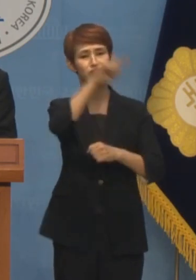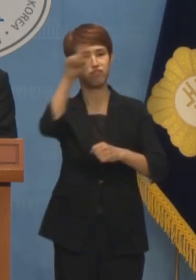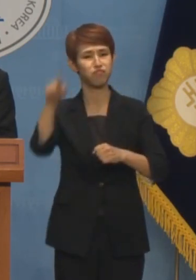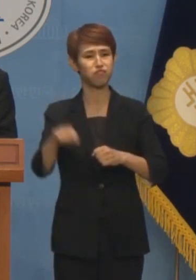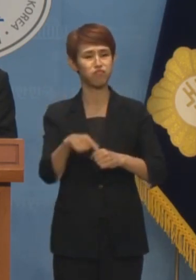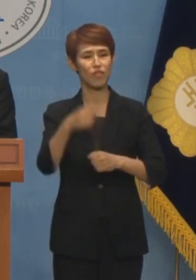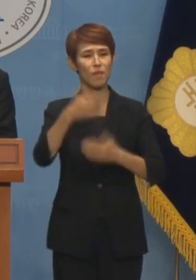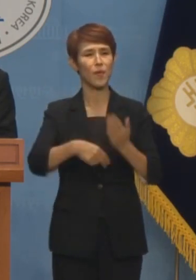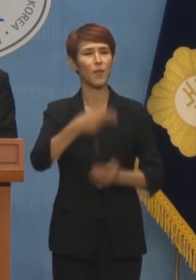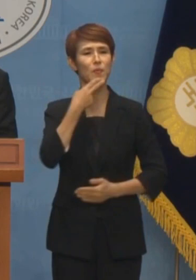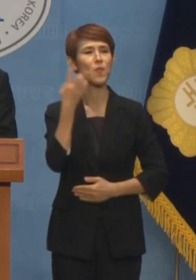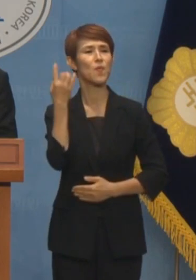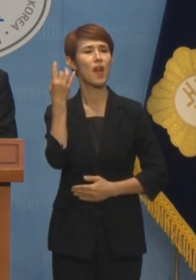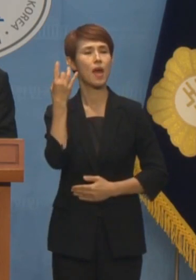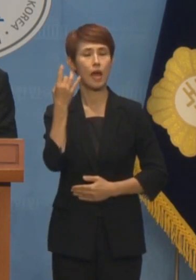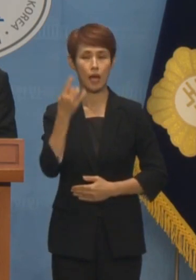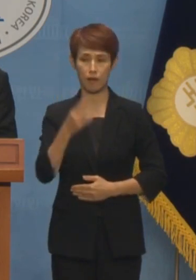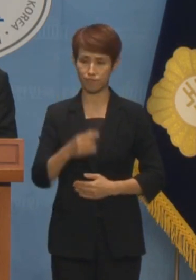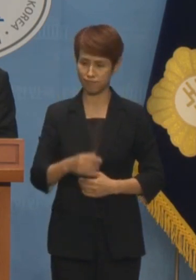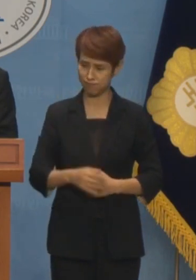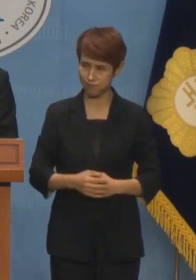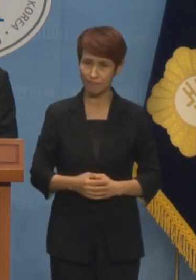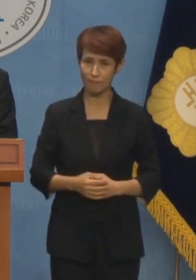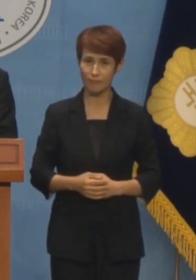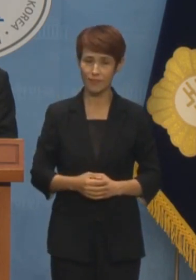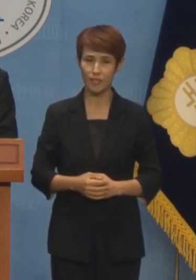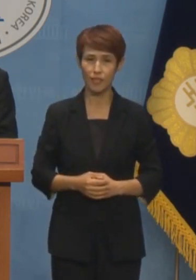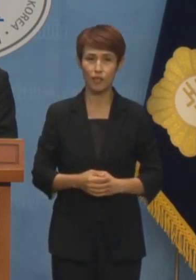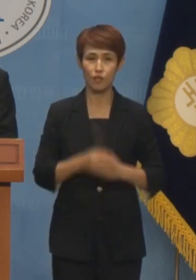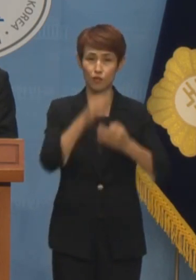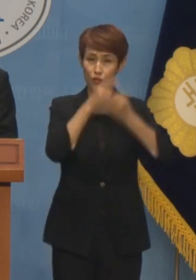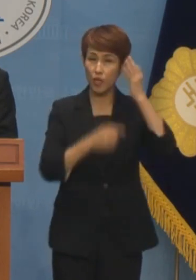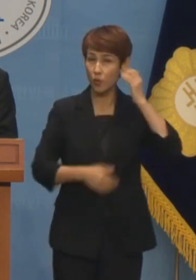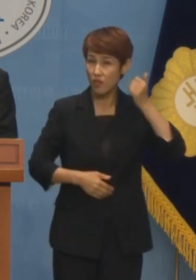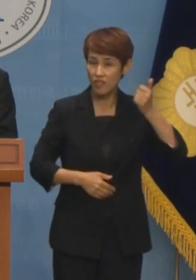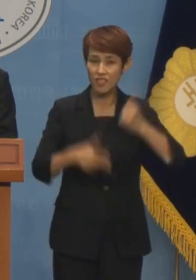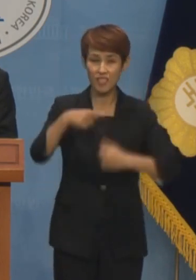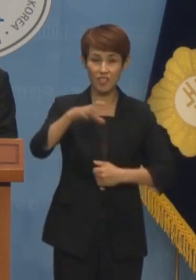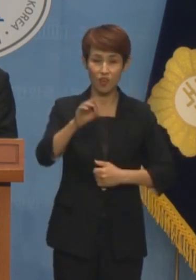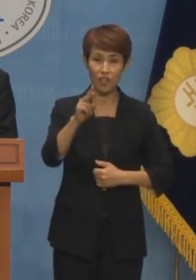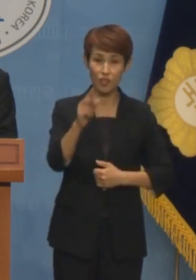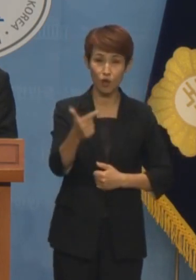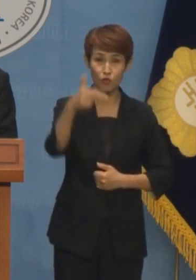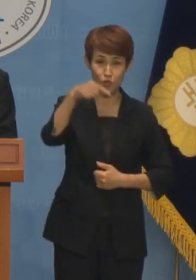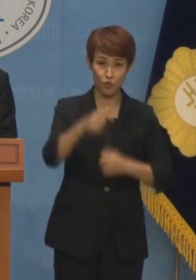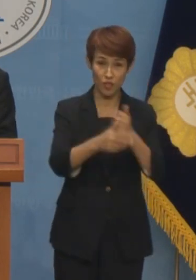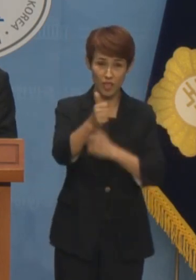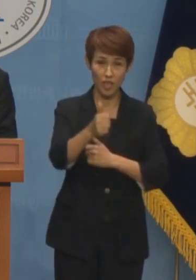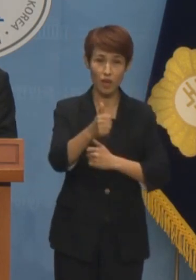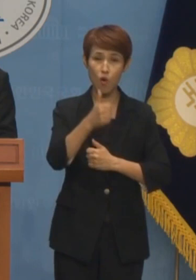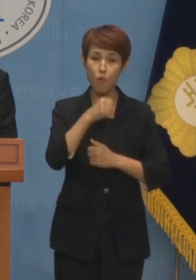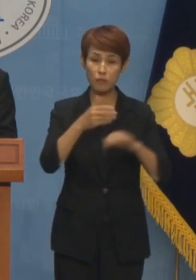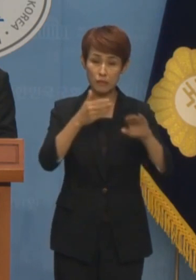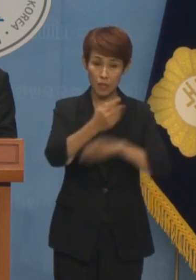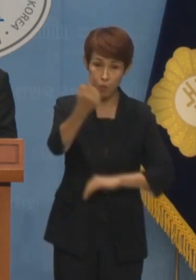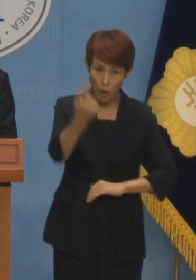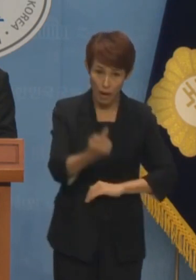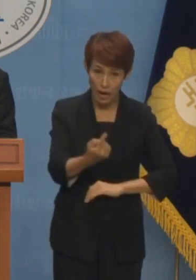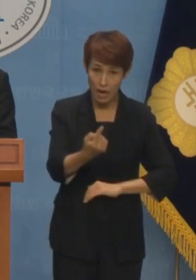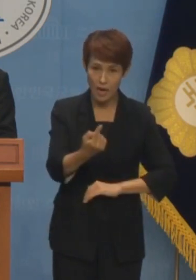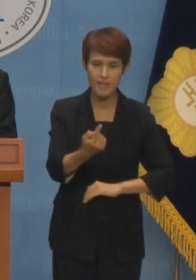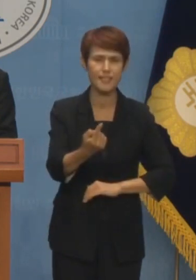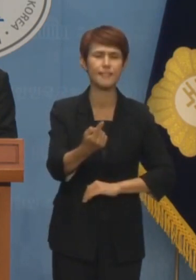않는다고 억지를 부렸습니다. 윤석열 대통령은 정연주 전 위원장이 5분 늦게 출근했다는 등